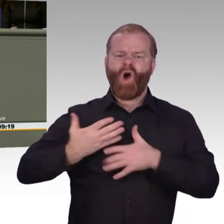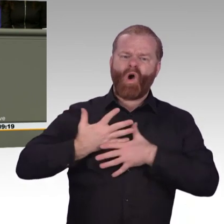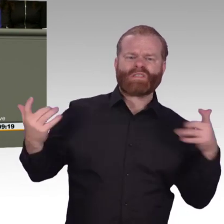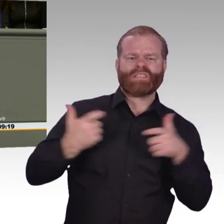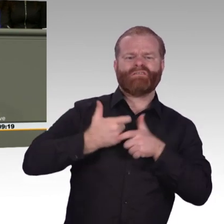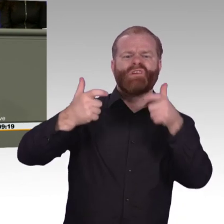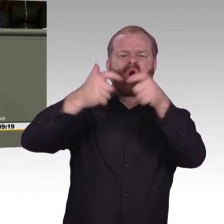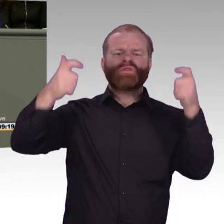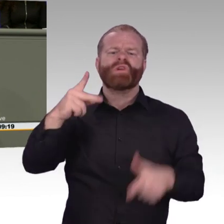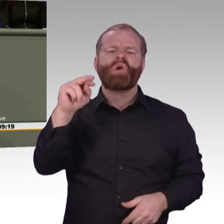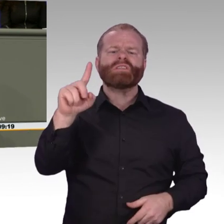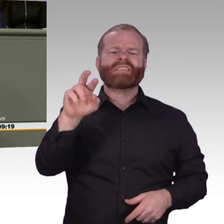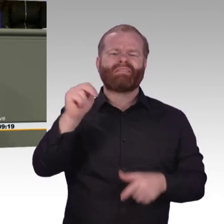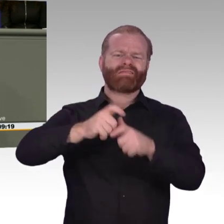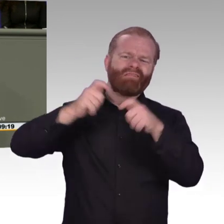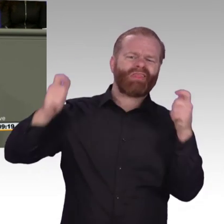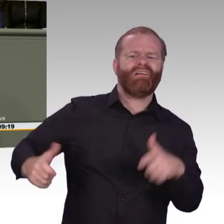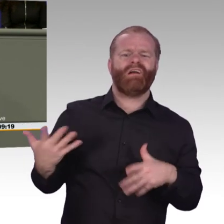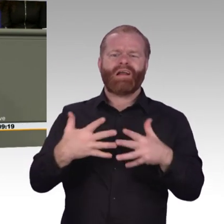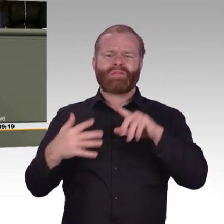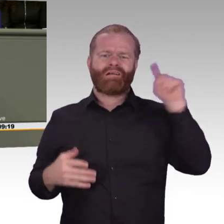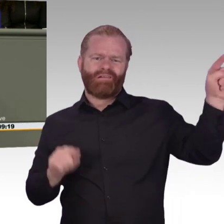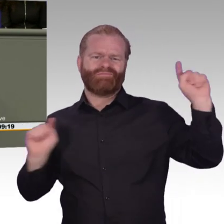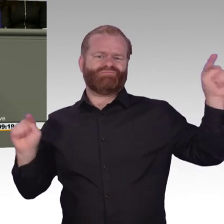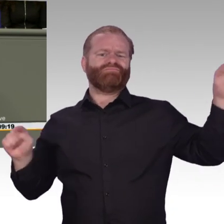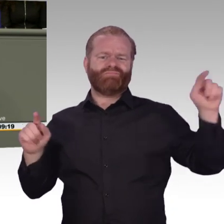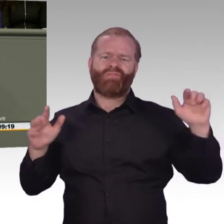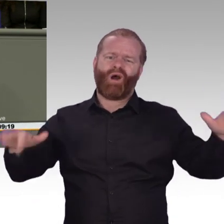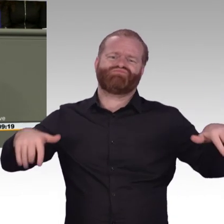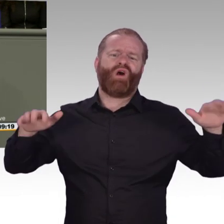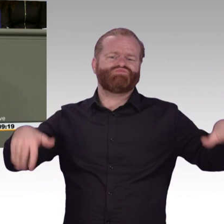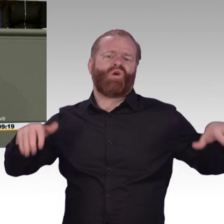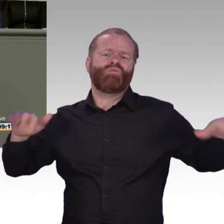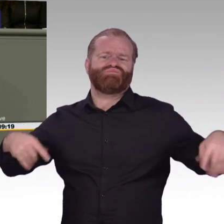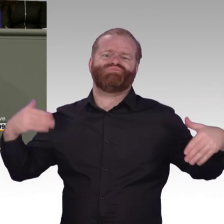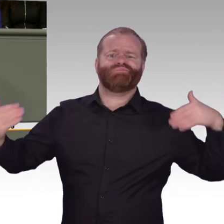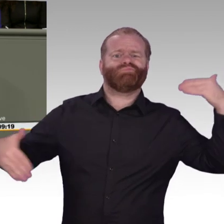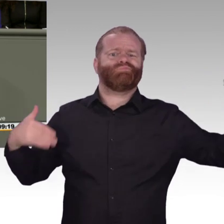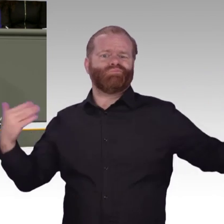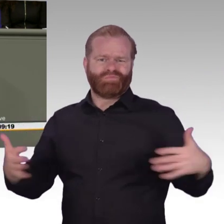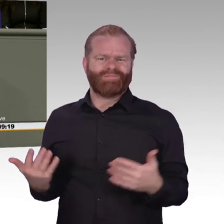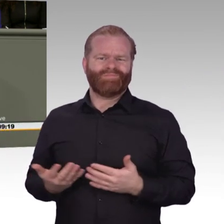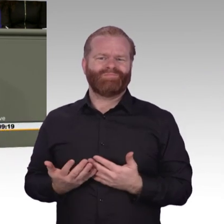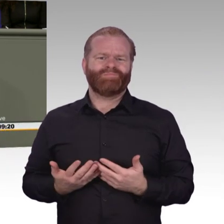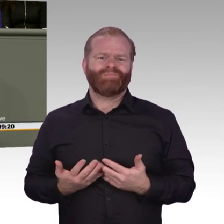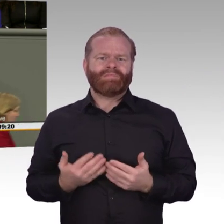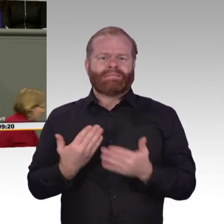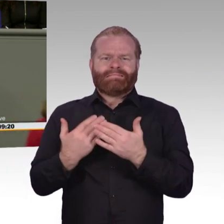sorgen dafür, dass gesellschaftlich am Ende alle von der Digitalisierung und dem dadurch erwirtschafteten Wohlstand profitieren. Das ist für uns